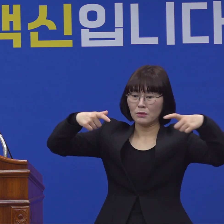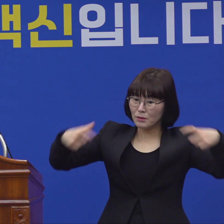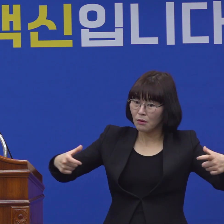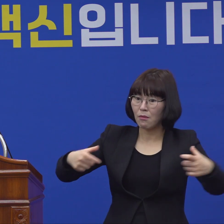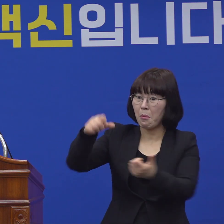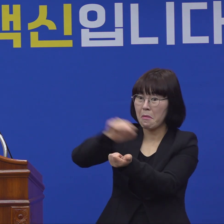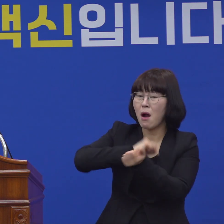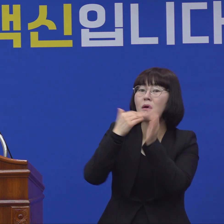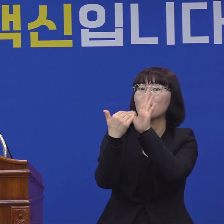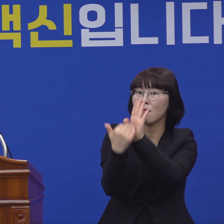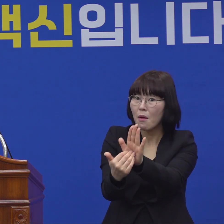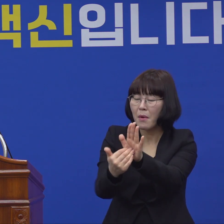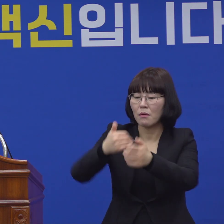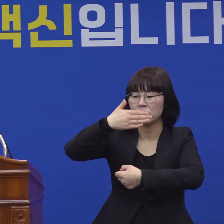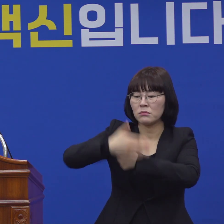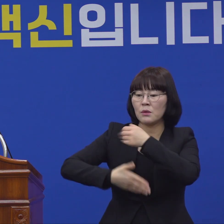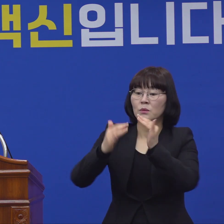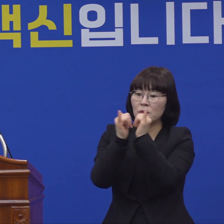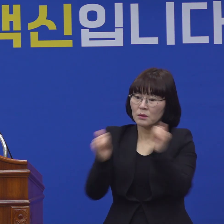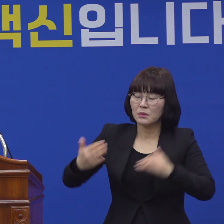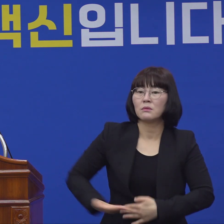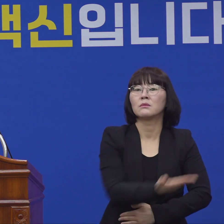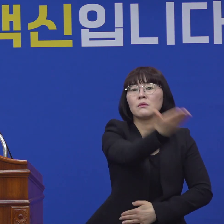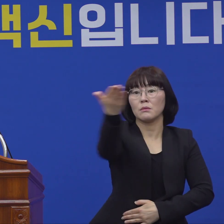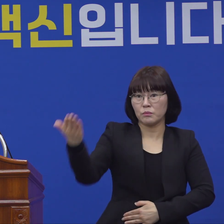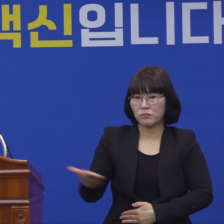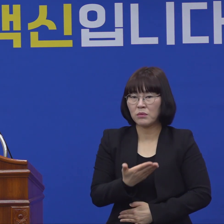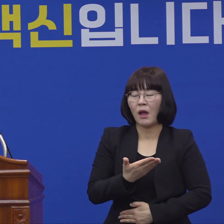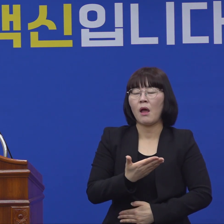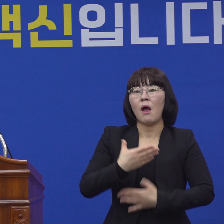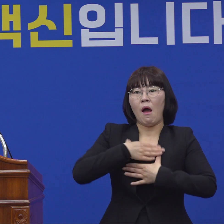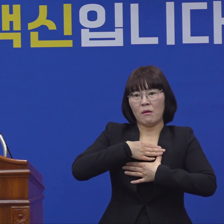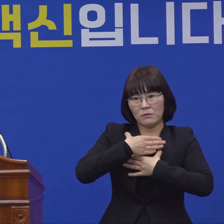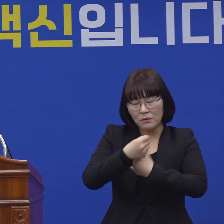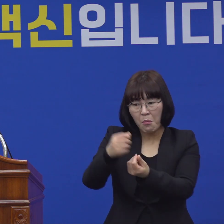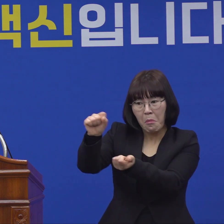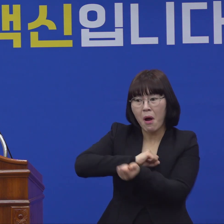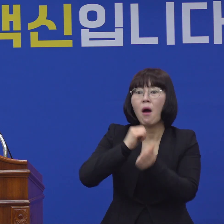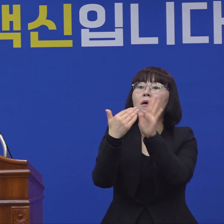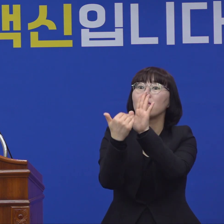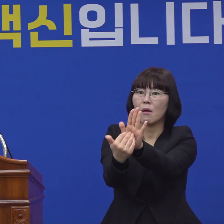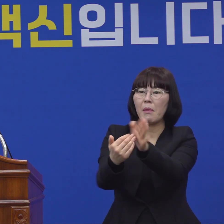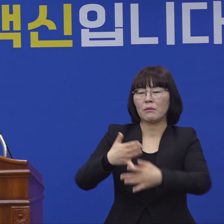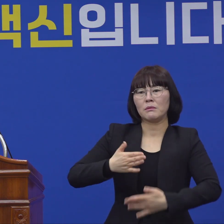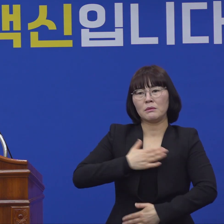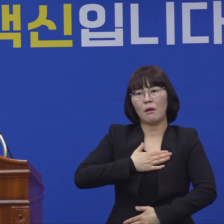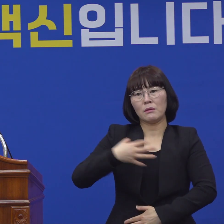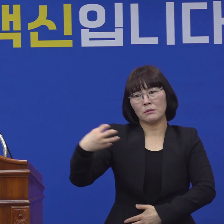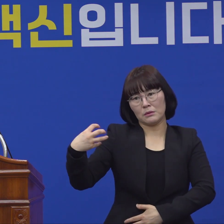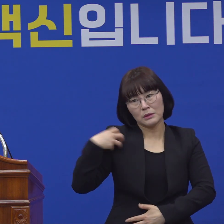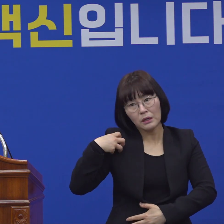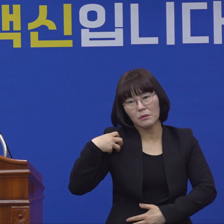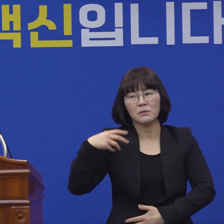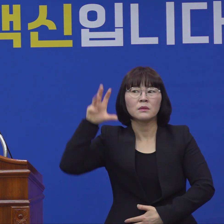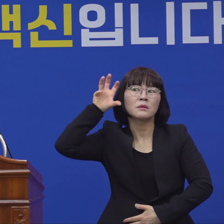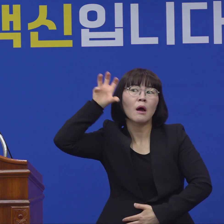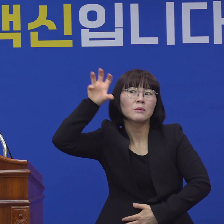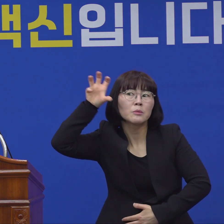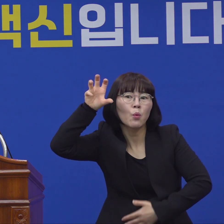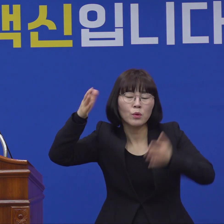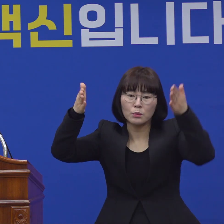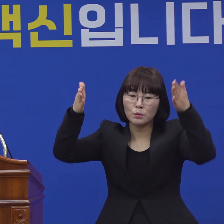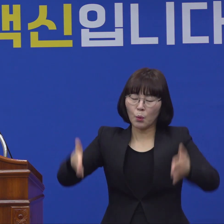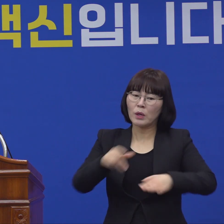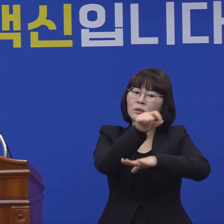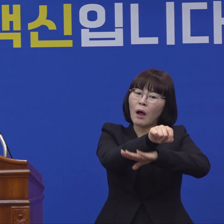대구시의 시민들의 안전에 대해서는 시장으로서 마땅히 져야 될 책임이라고 하시면서 지금까지 버티어오신 겁니다.